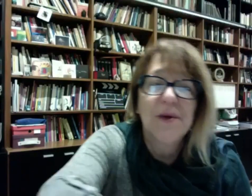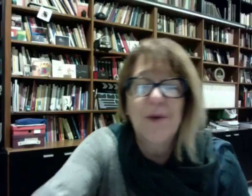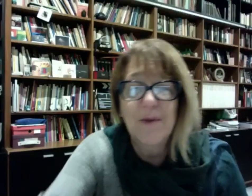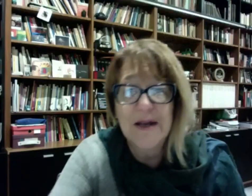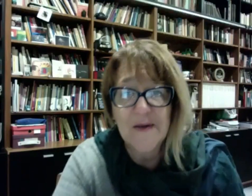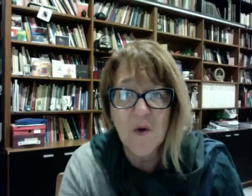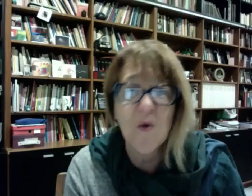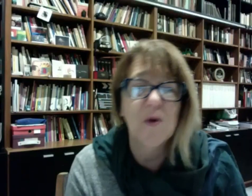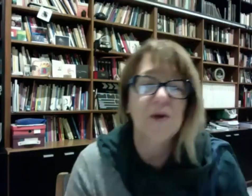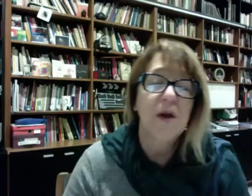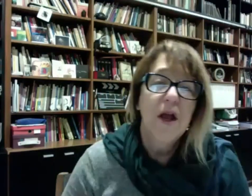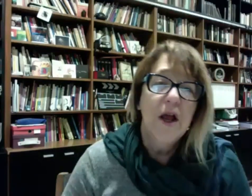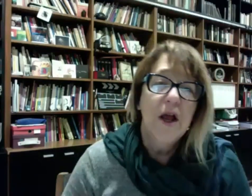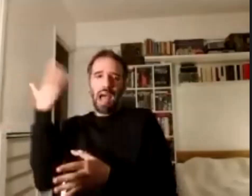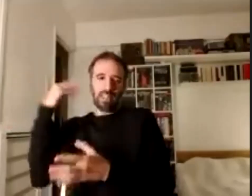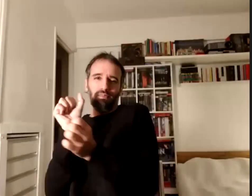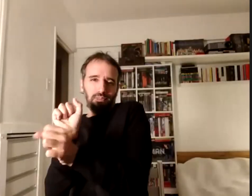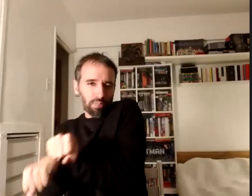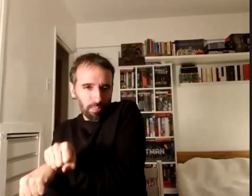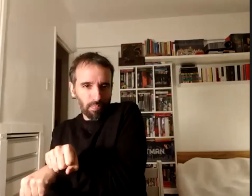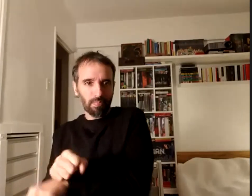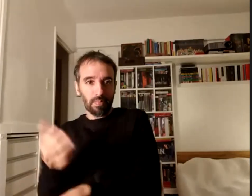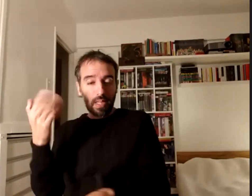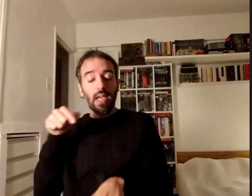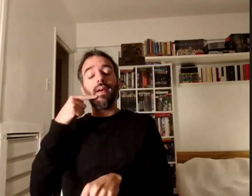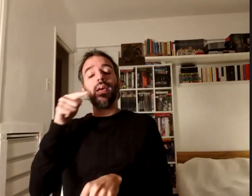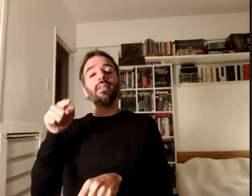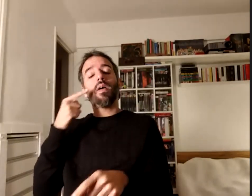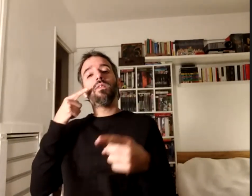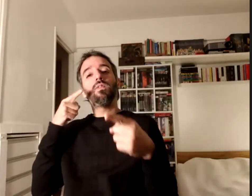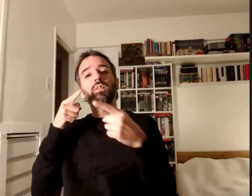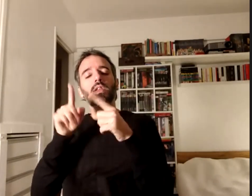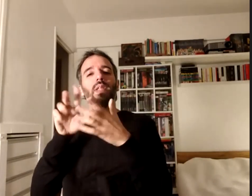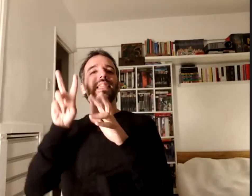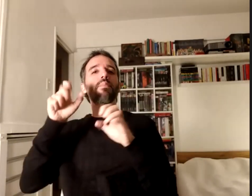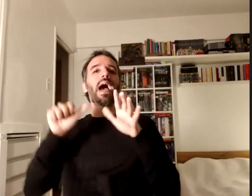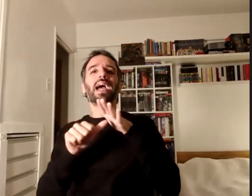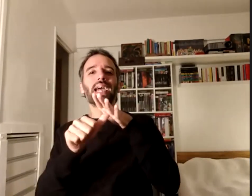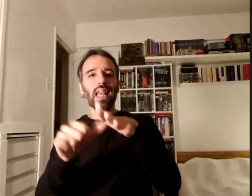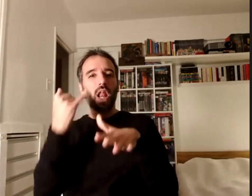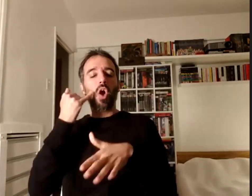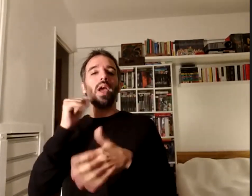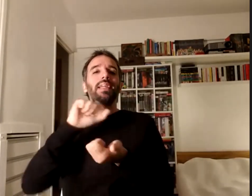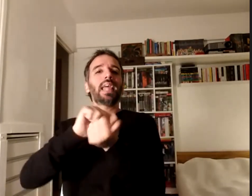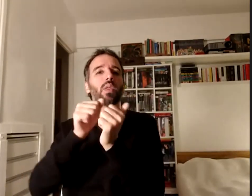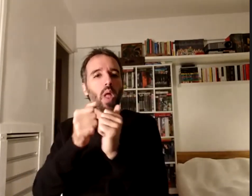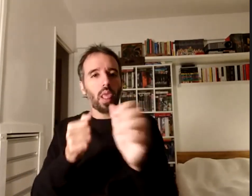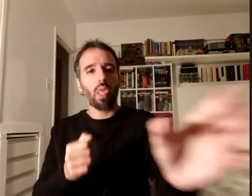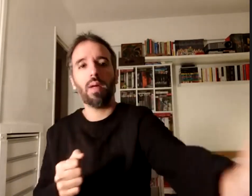permanecido oculto esa perspectiva por ejemplo del género y las sexualidades cómo empieza a ser un tamiz a